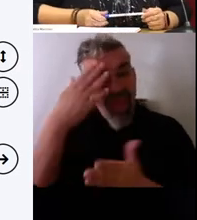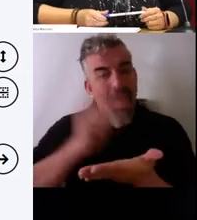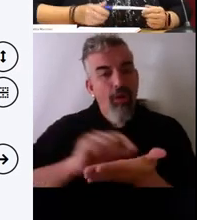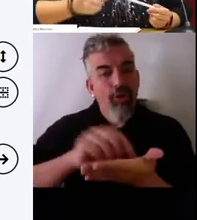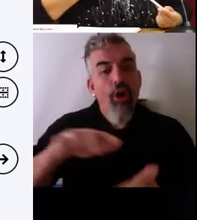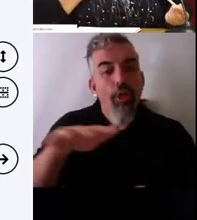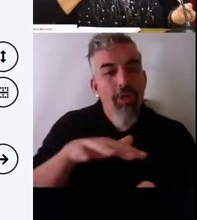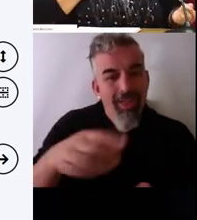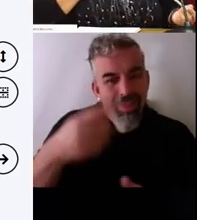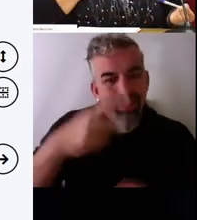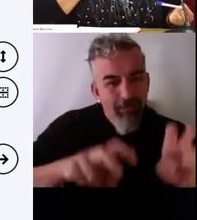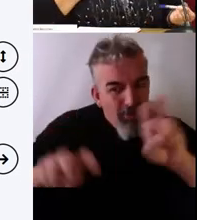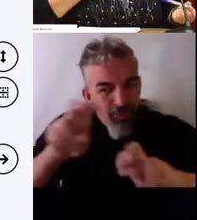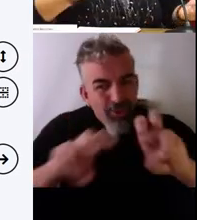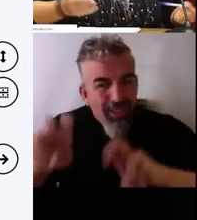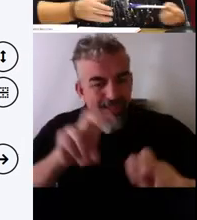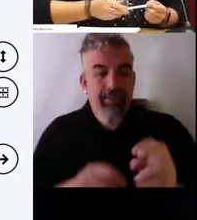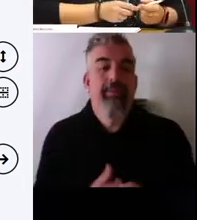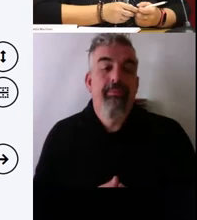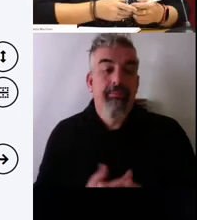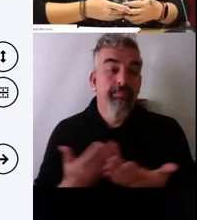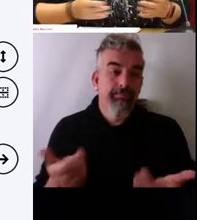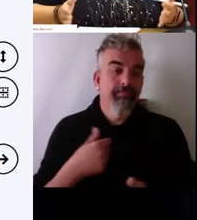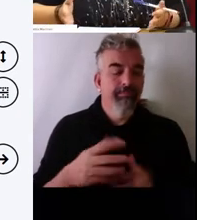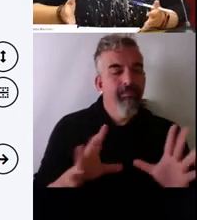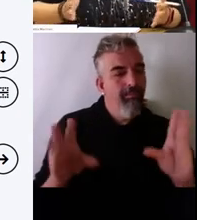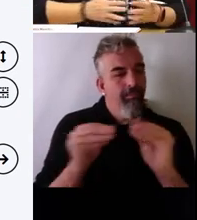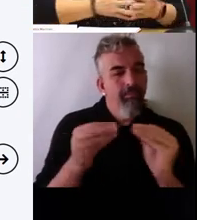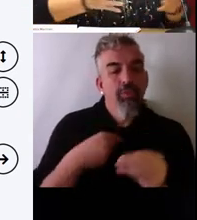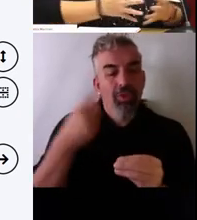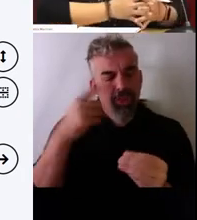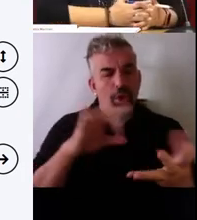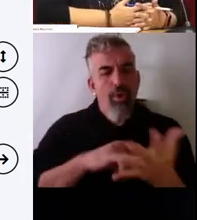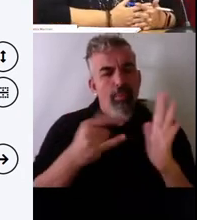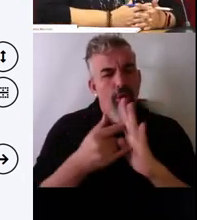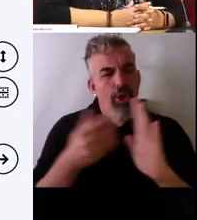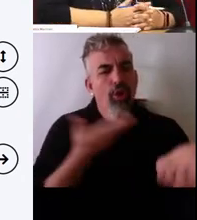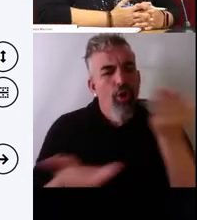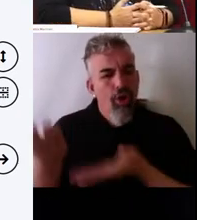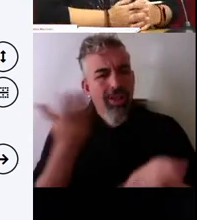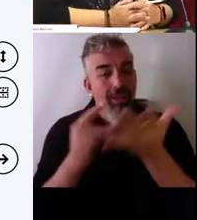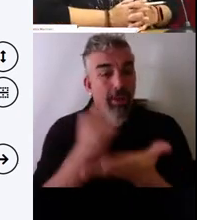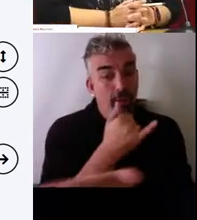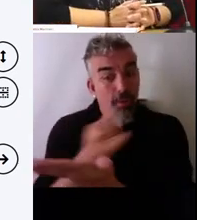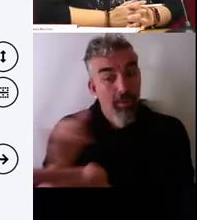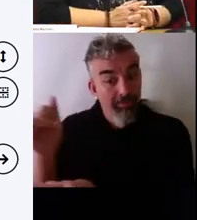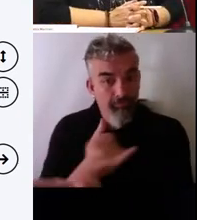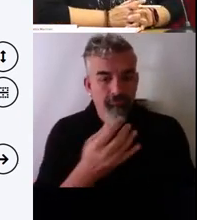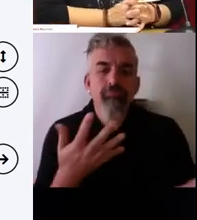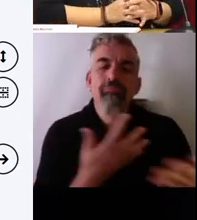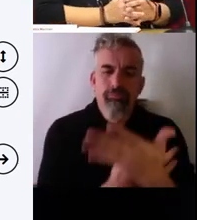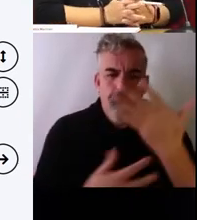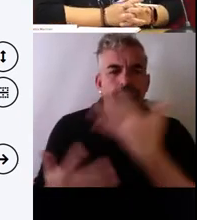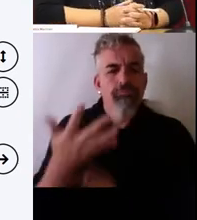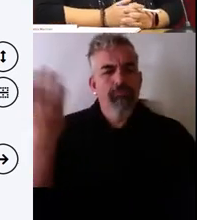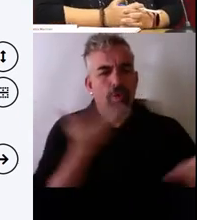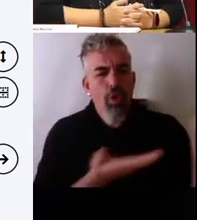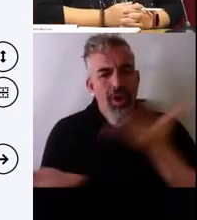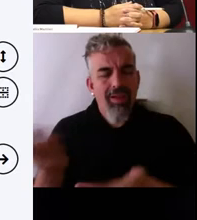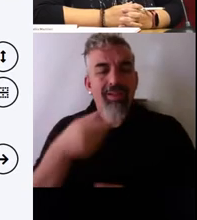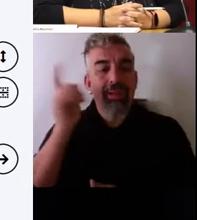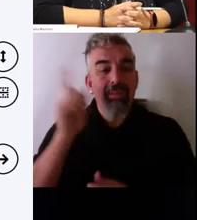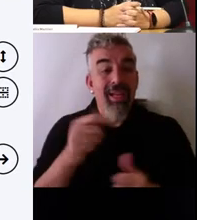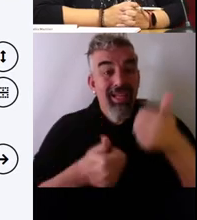Por tanto, creo que sí, que se podrían hacer proyectos colaborativos entre diferentes materias. Los tipo test,